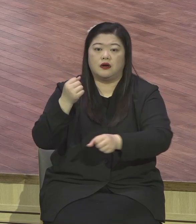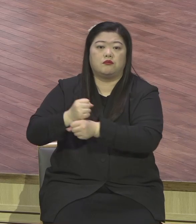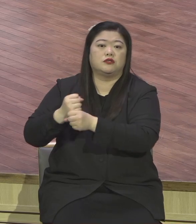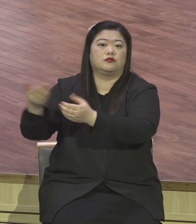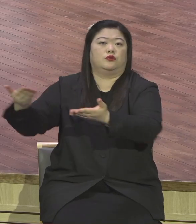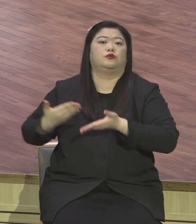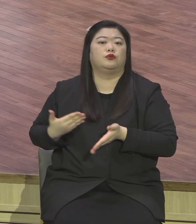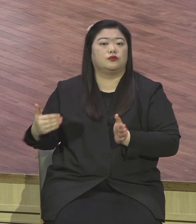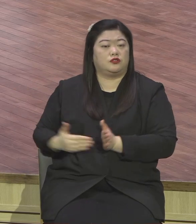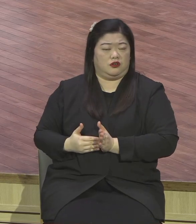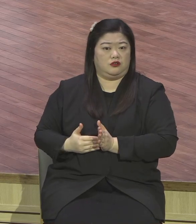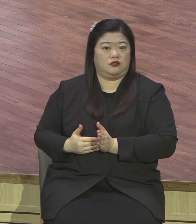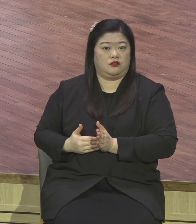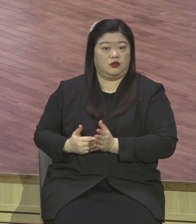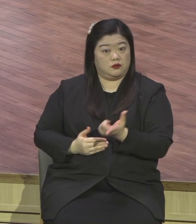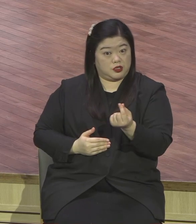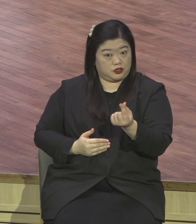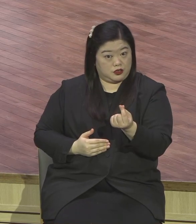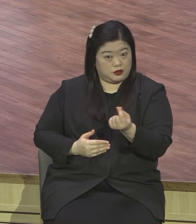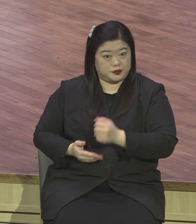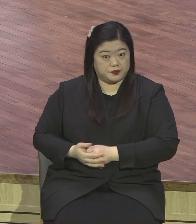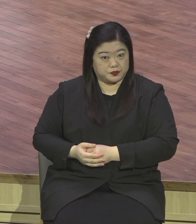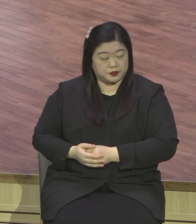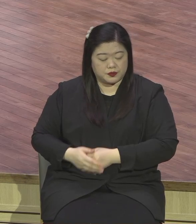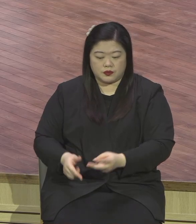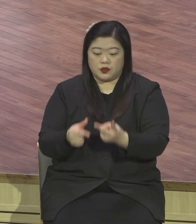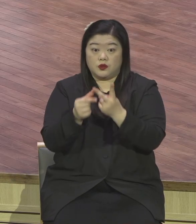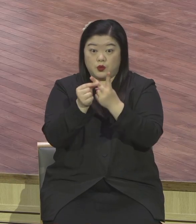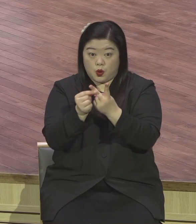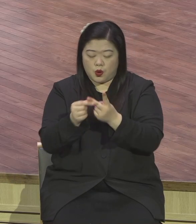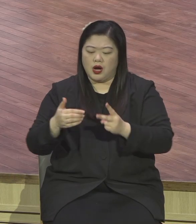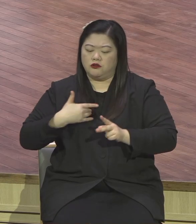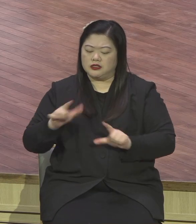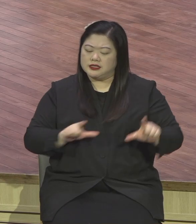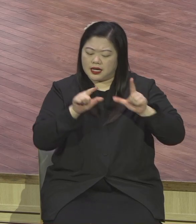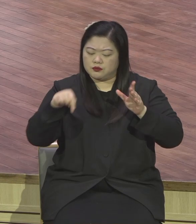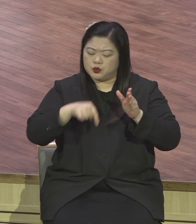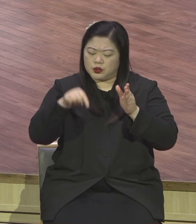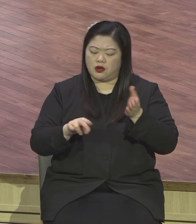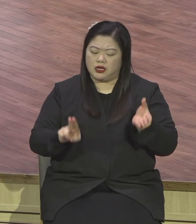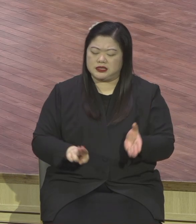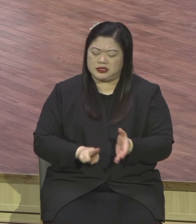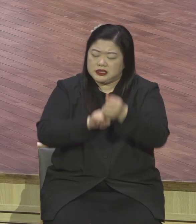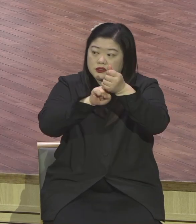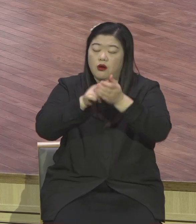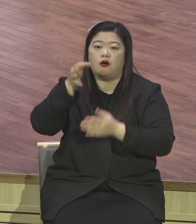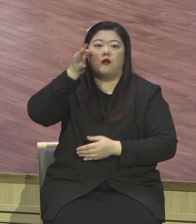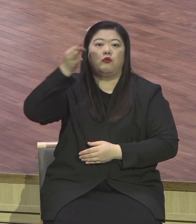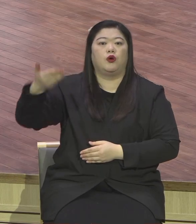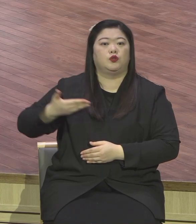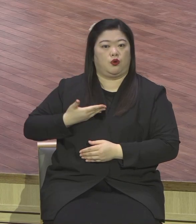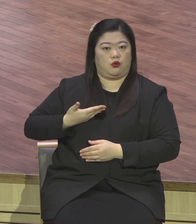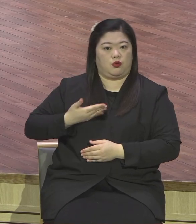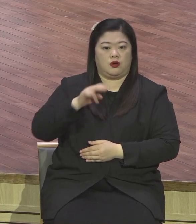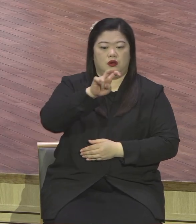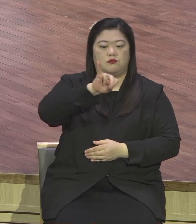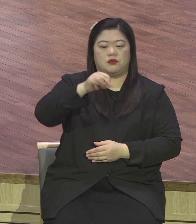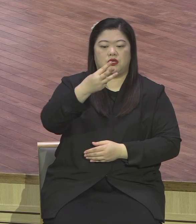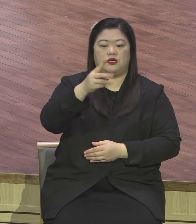길을 만드신다. 우리의 삶 속에 큰 기적을 일으키는 미라클 미라클 워크라는 것입니다. 기적을